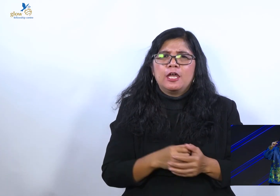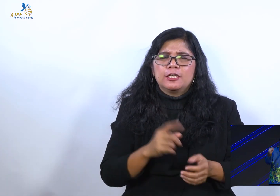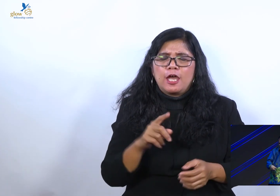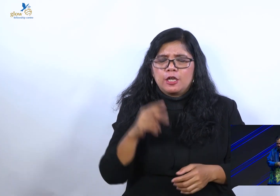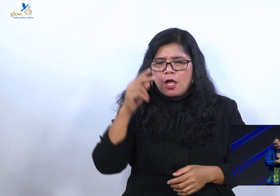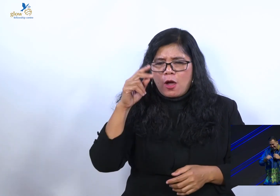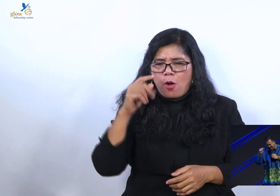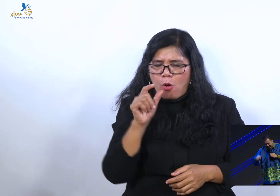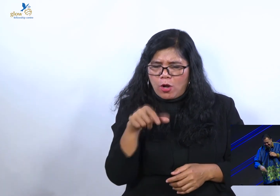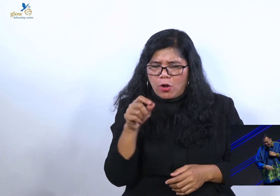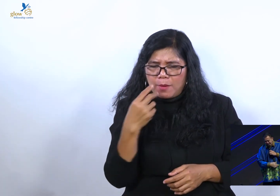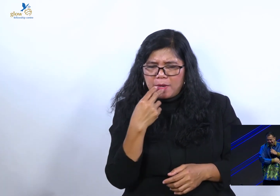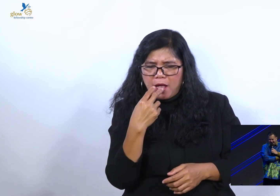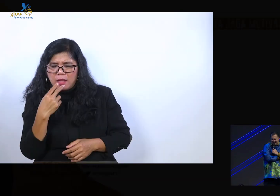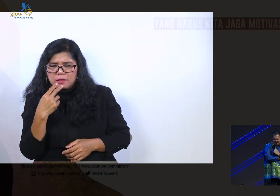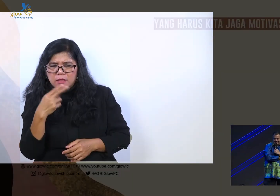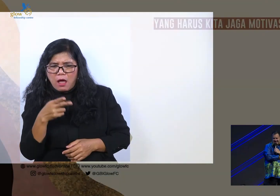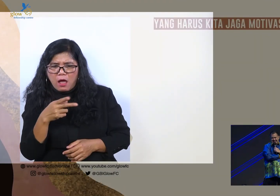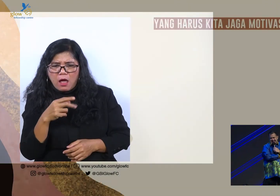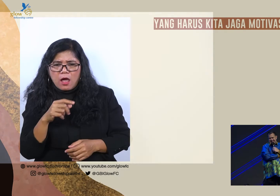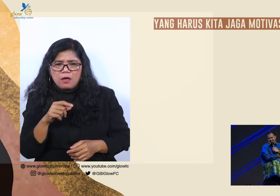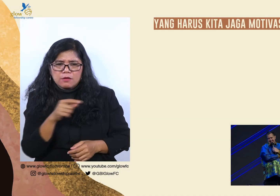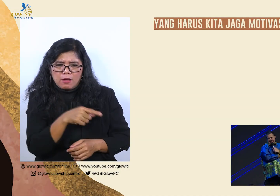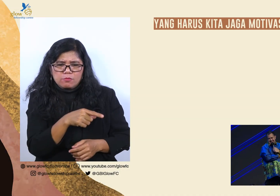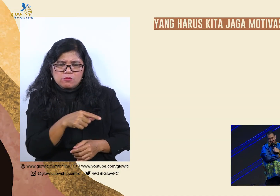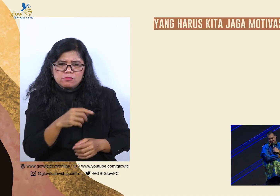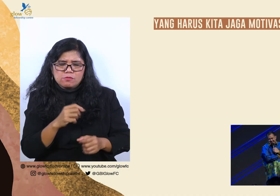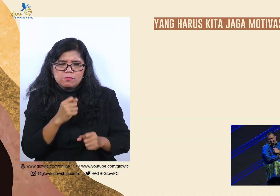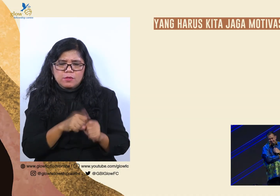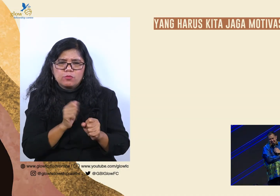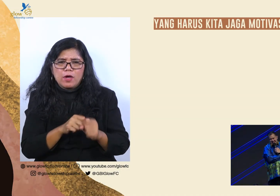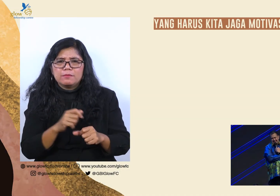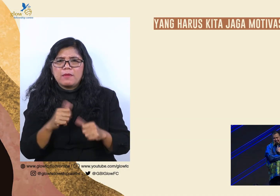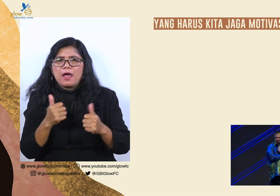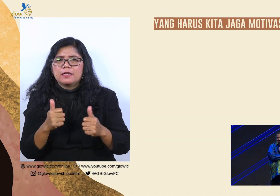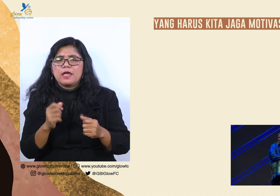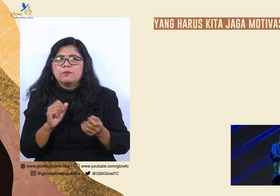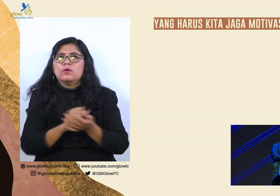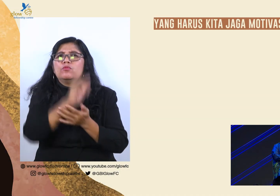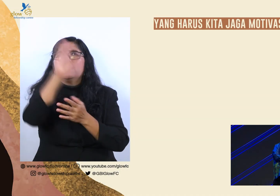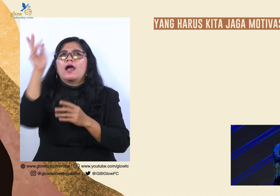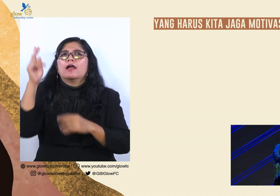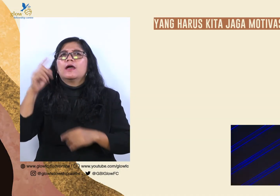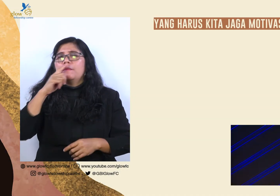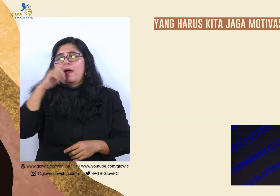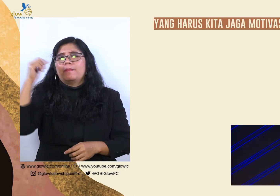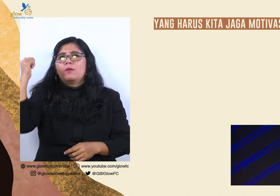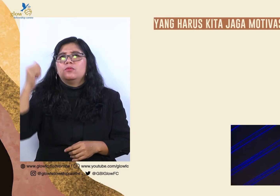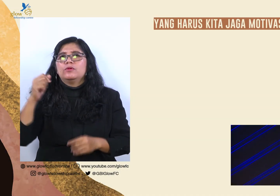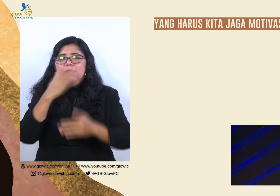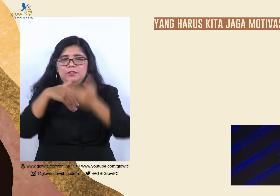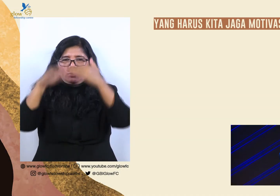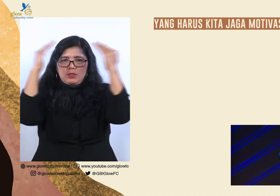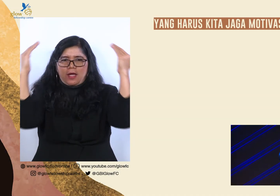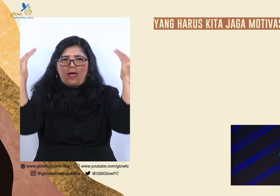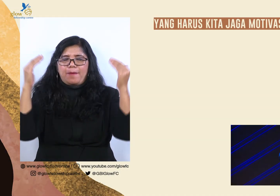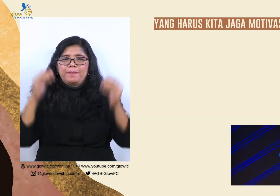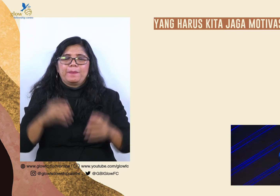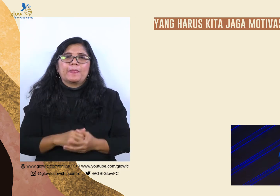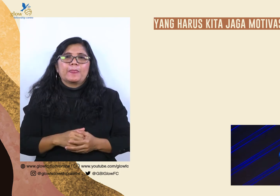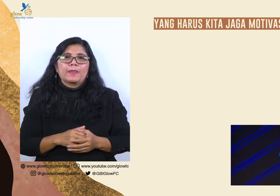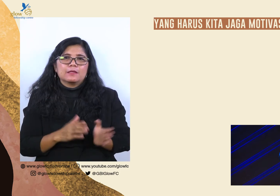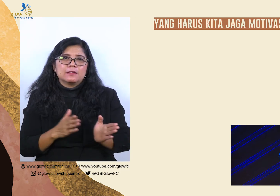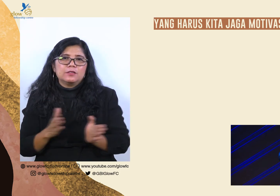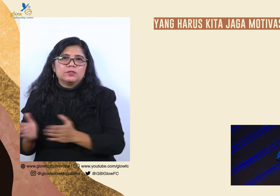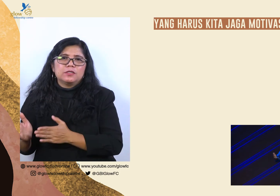memuliakan bapamu yang di sorga. Selanjutnya, klik. Saya pelajari. Apa yang harus kita jaga motivasi kita?